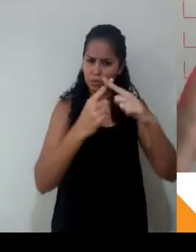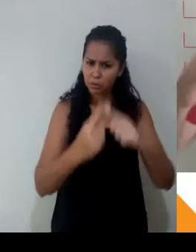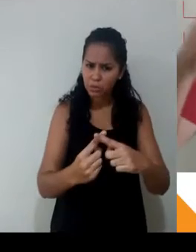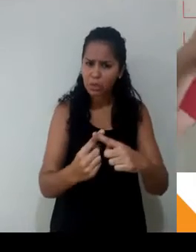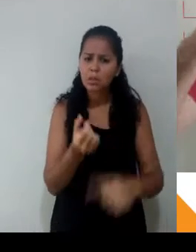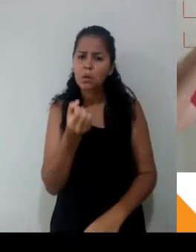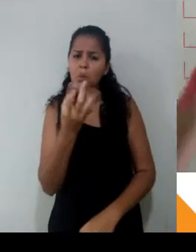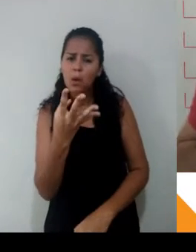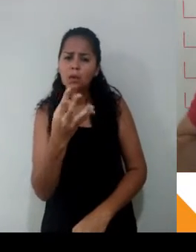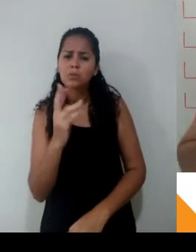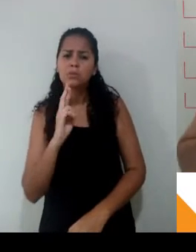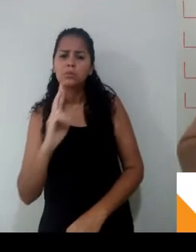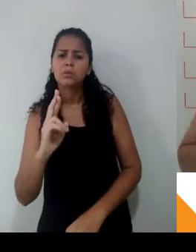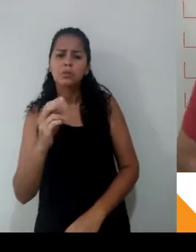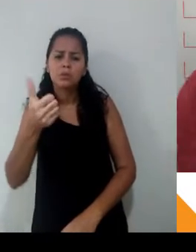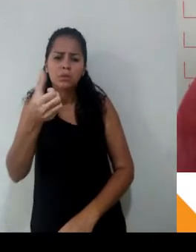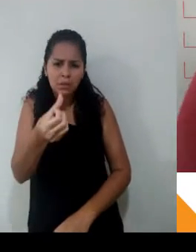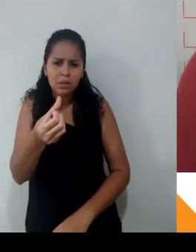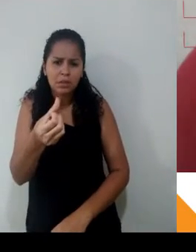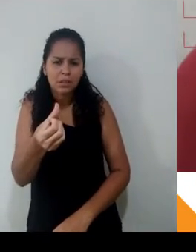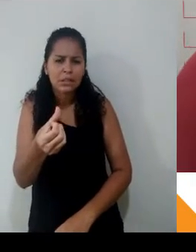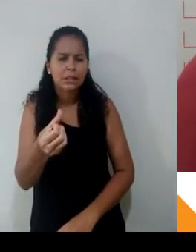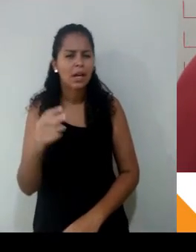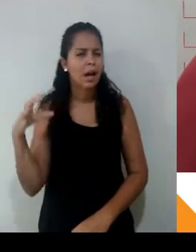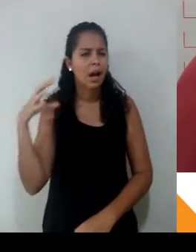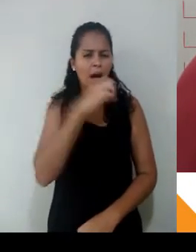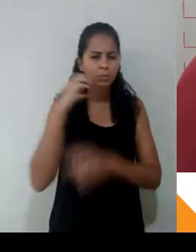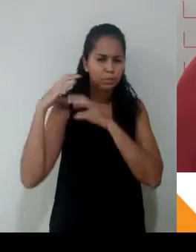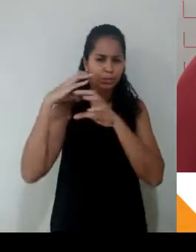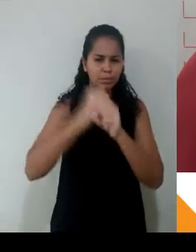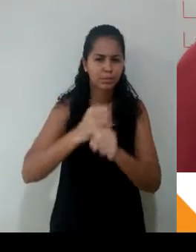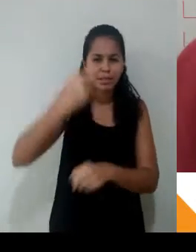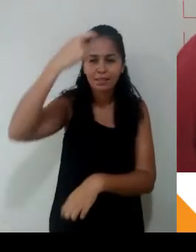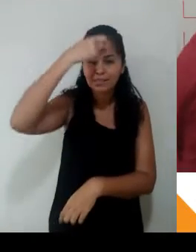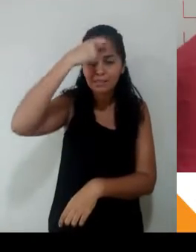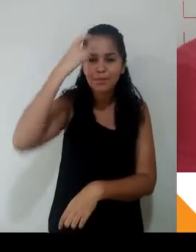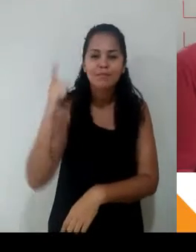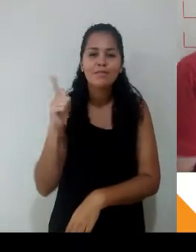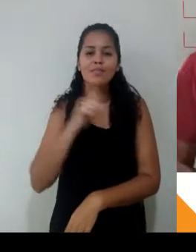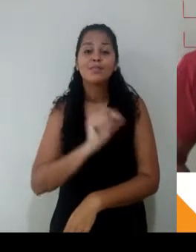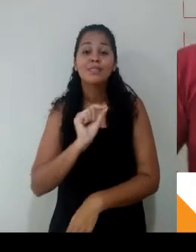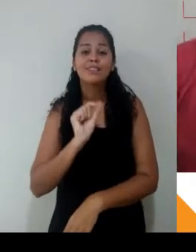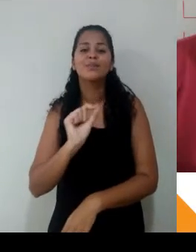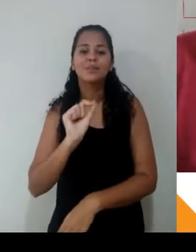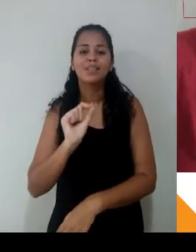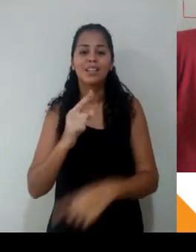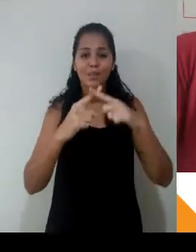fizer essa conta rapidinha aí na tua cabeça, você vai achar que esse cara dá vezes oito. Pra manter a proporção, pense